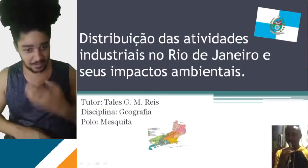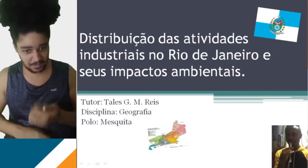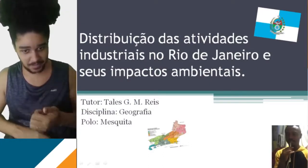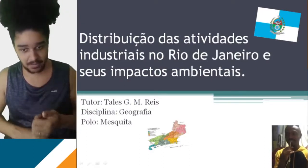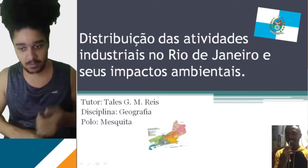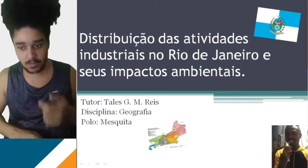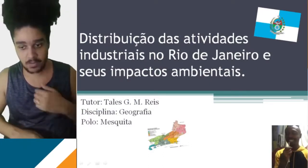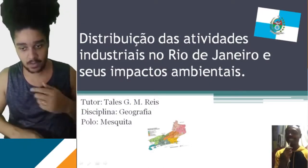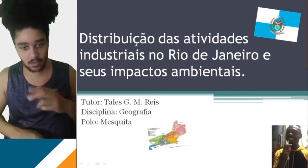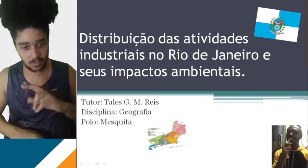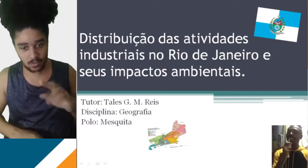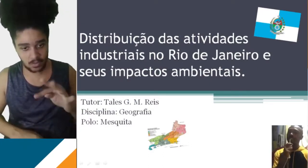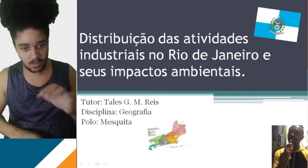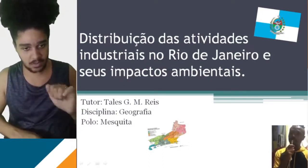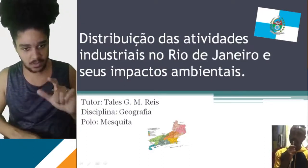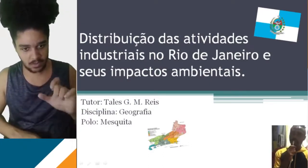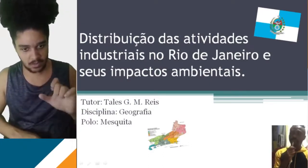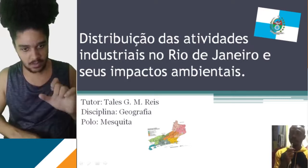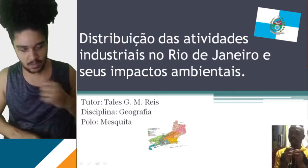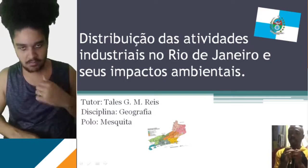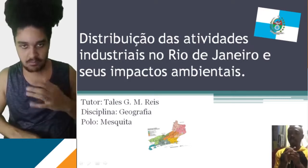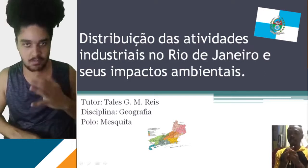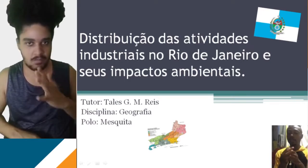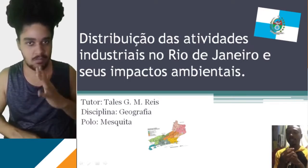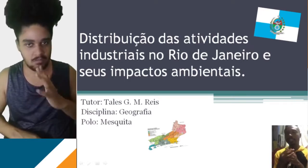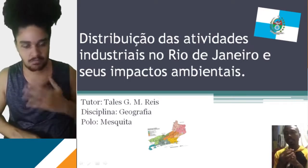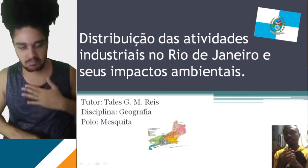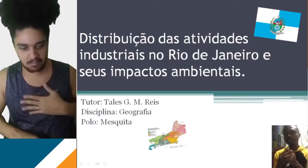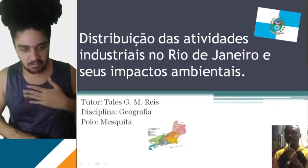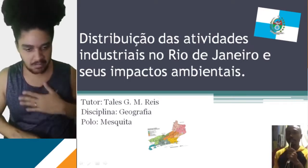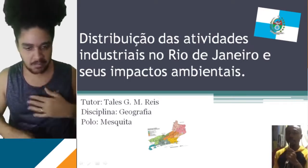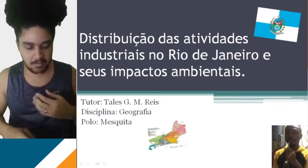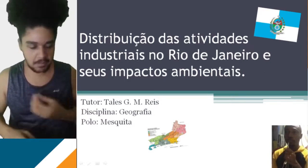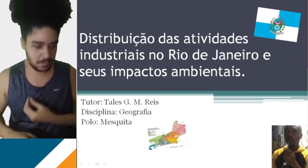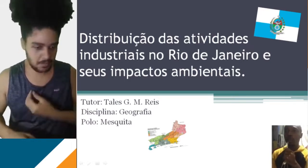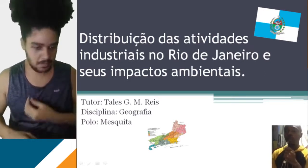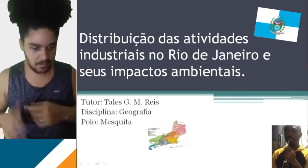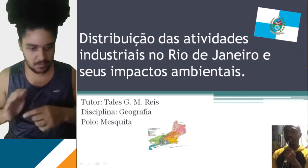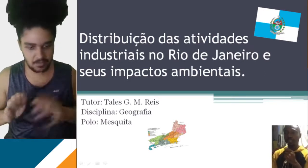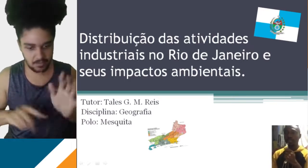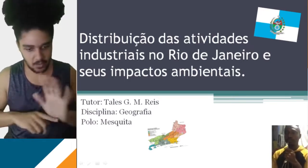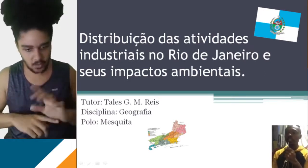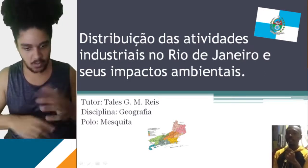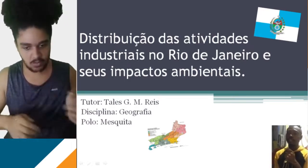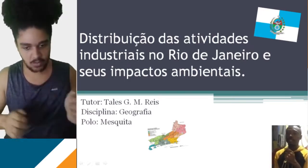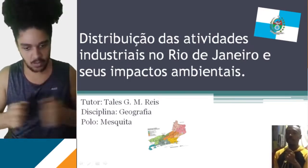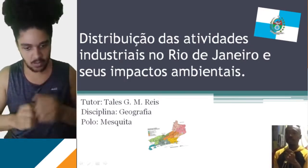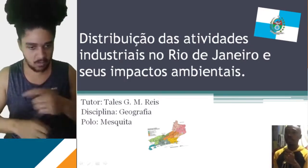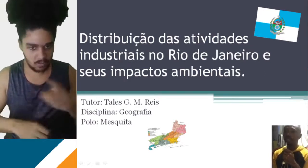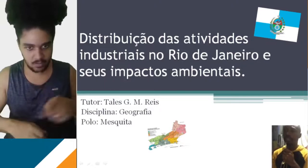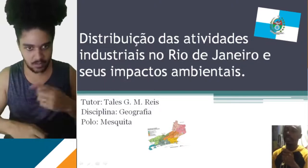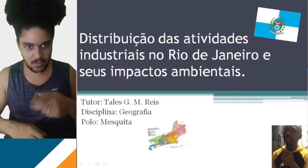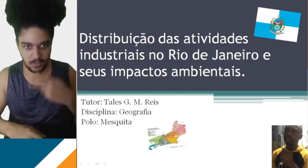Olá pessoal, tudo bem? Então aqui quem fala é o Thales. É um prazer estar participando desse vídeo com vocês a respeito